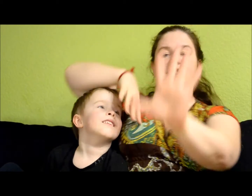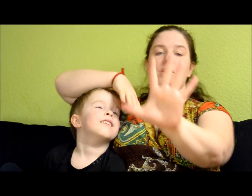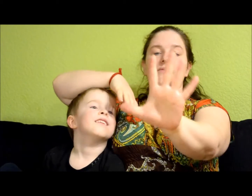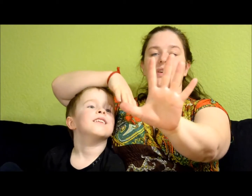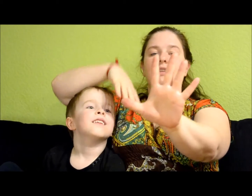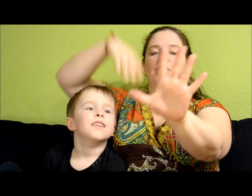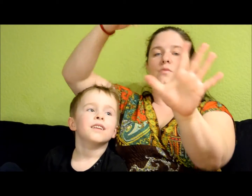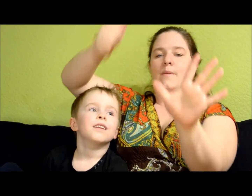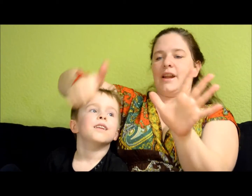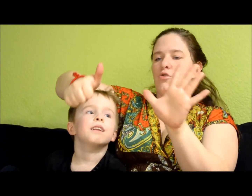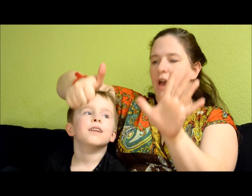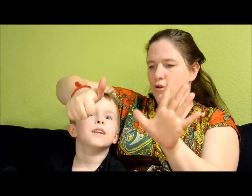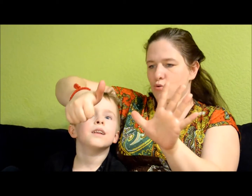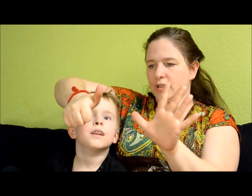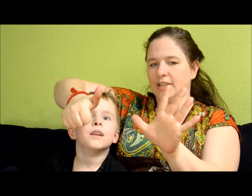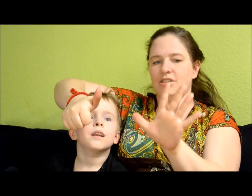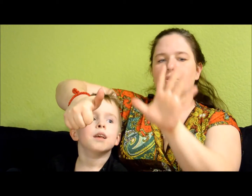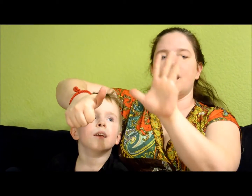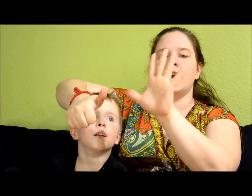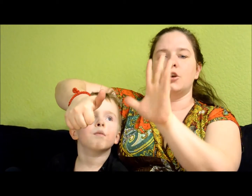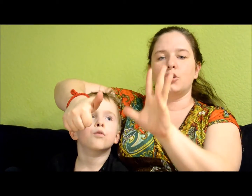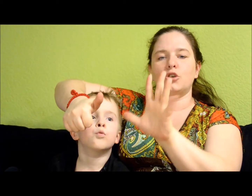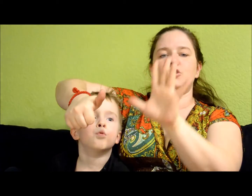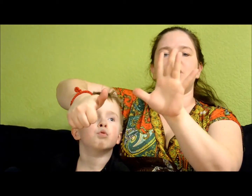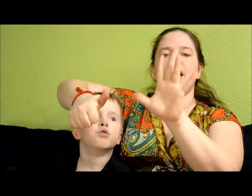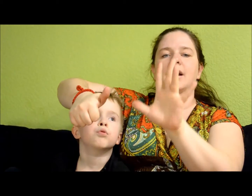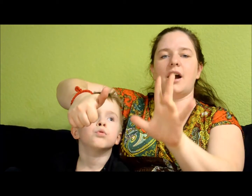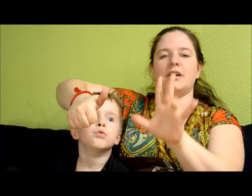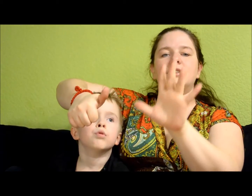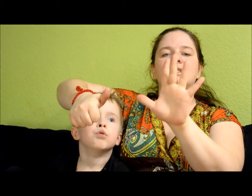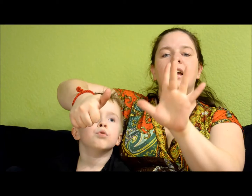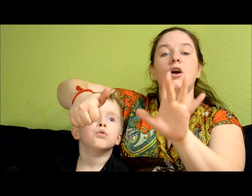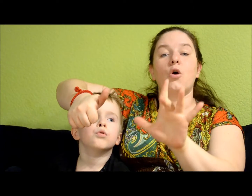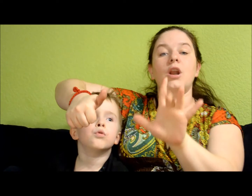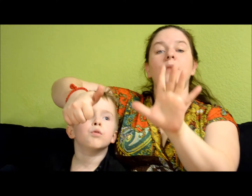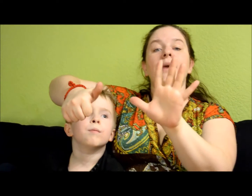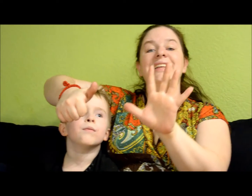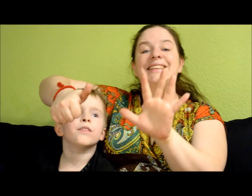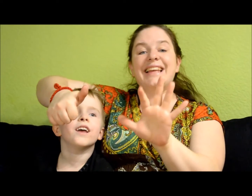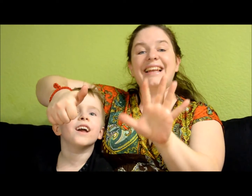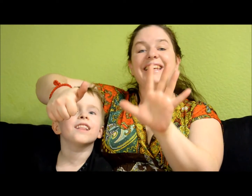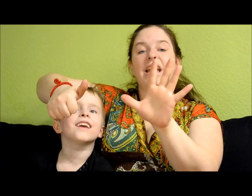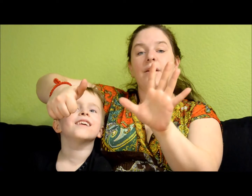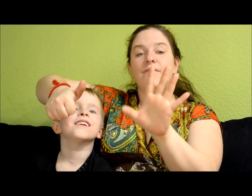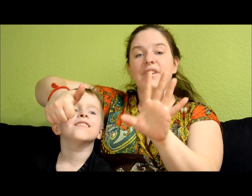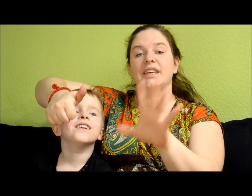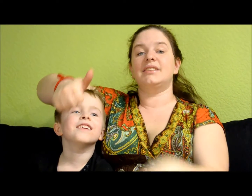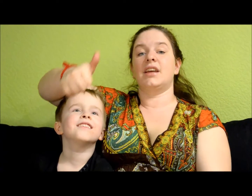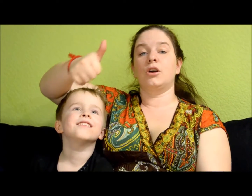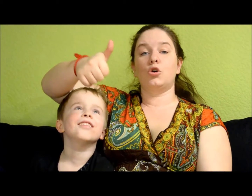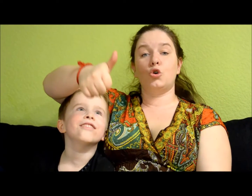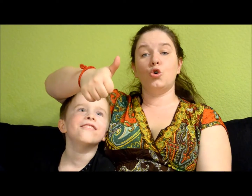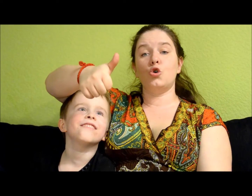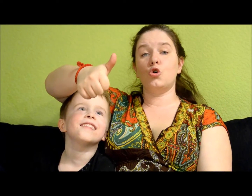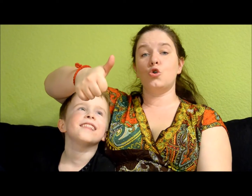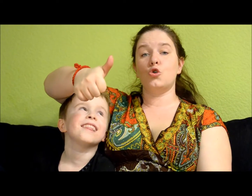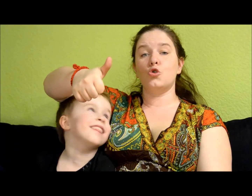siin on viis ja kui ma panen ühe juurde, siis on üks! Üks! Kaks! Kolm! Neli! Viis! Kuus!